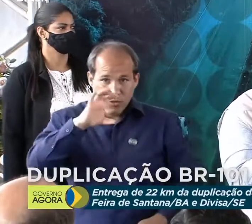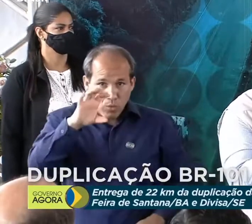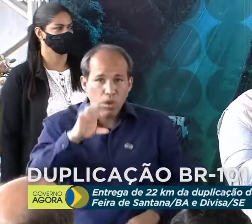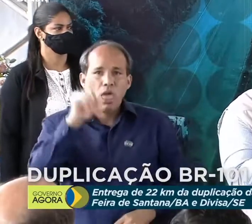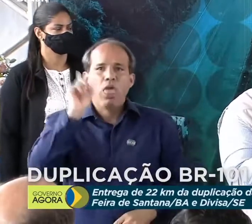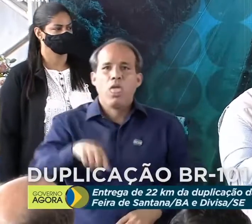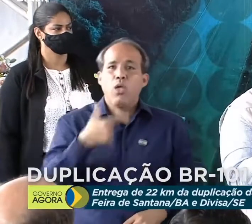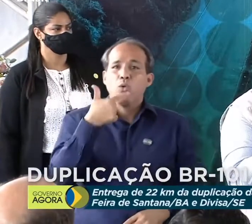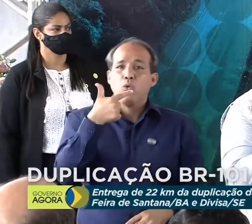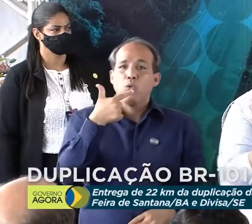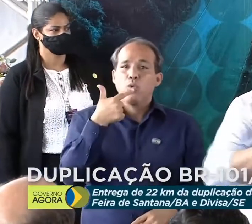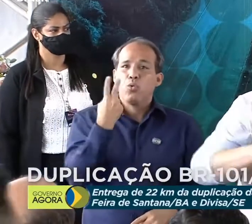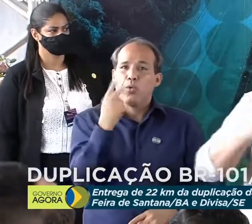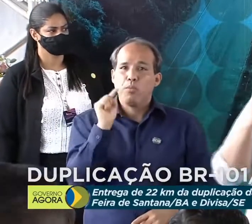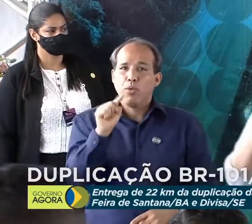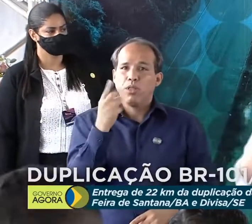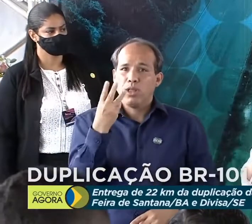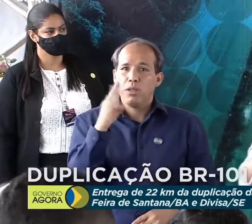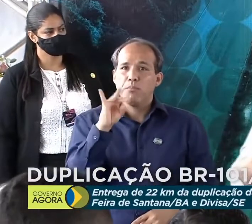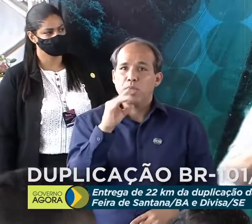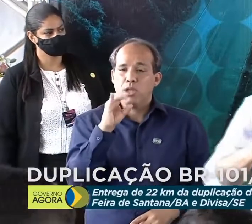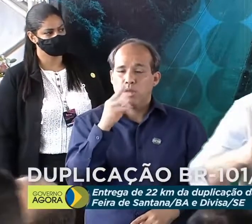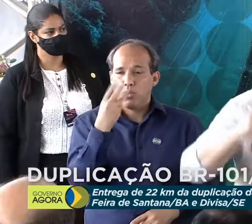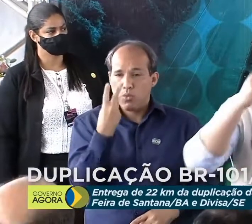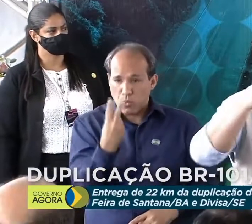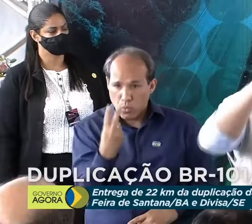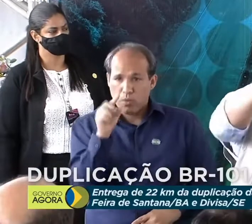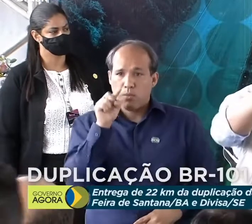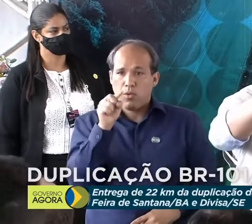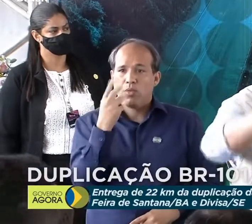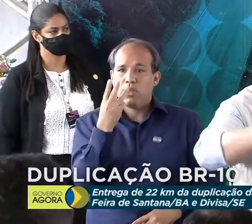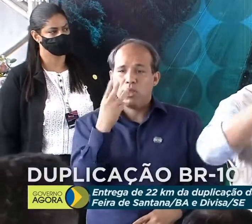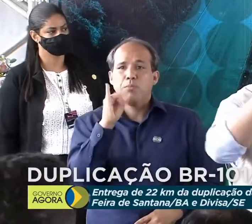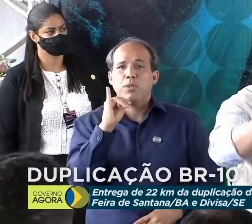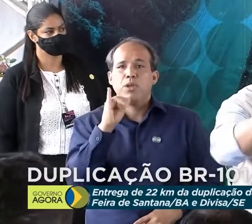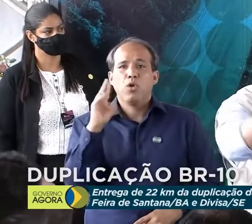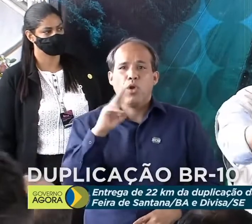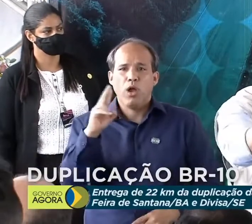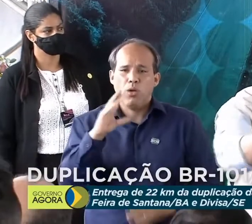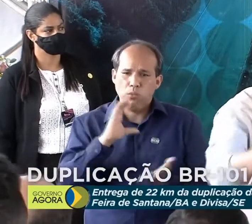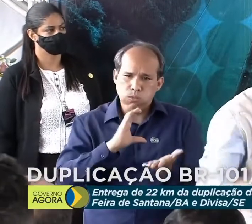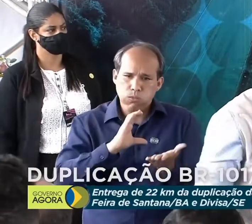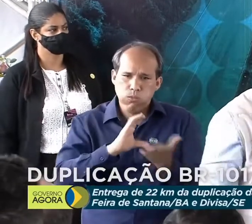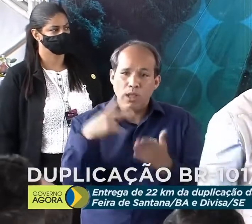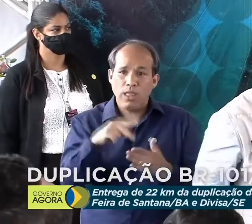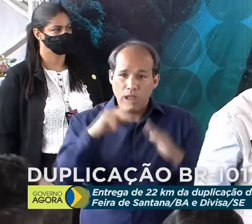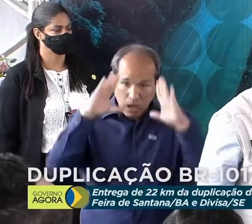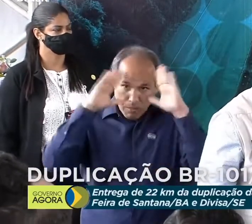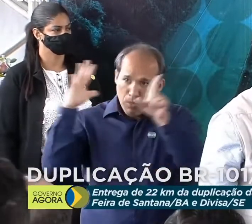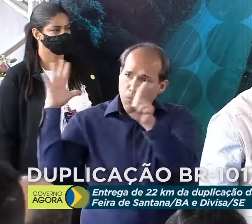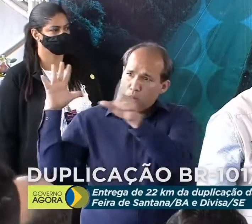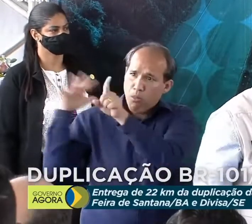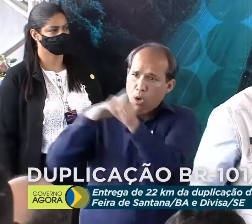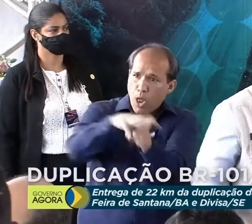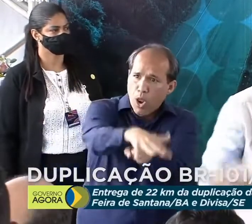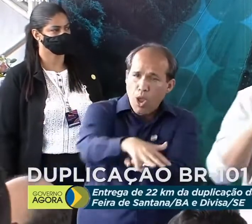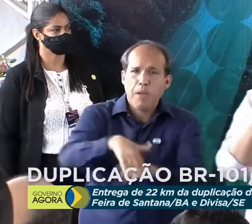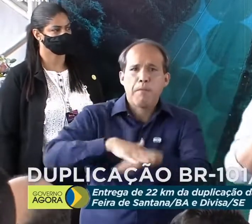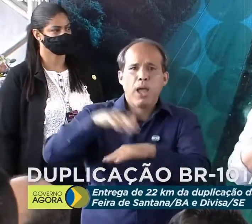2,3 bilhões, para fazer com que esse aeroporto movimente até 30 milhões de passageiros usando.